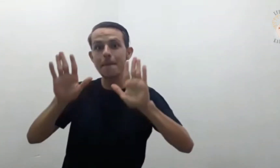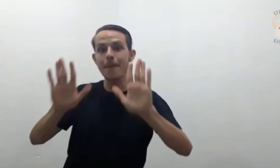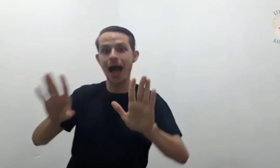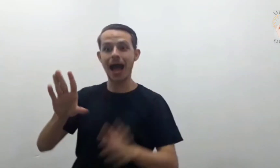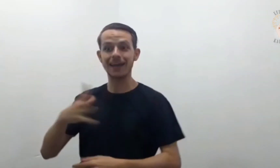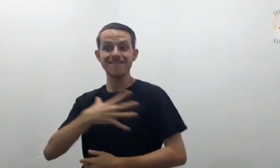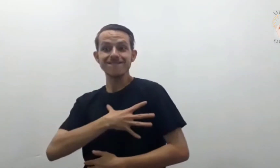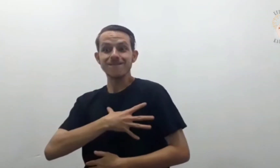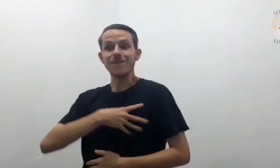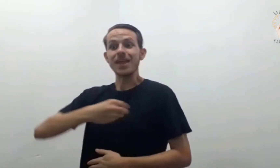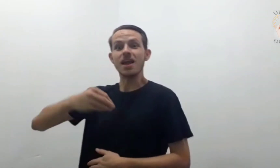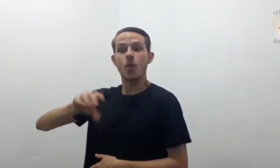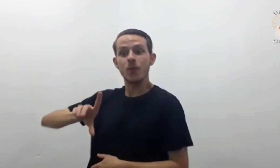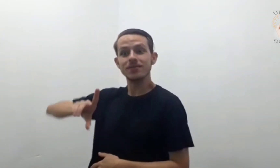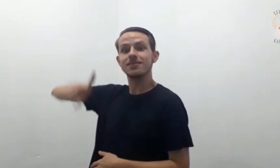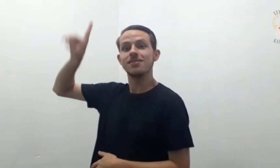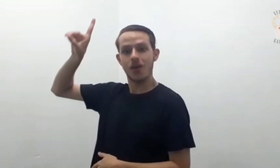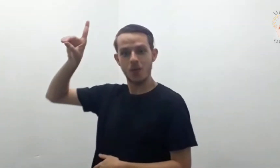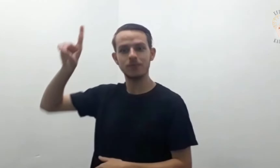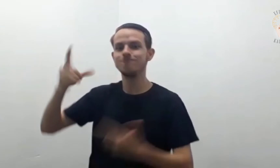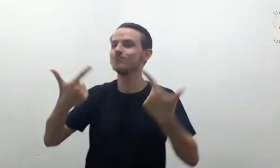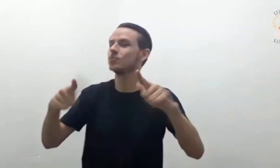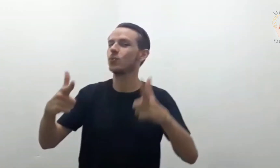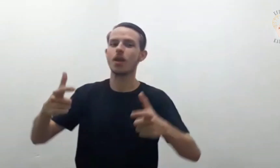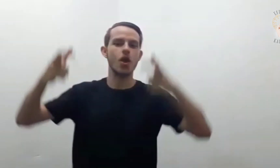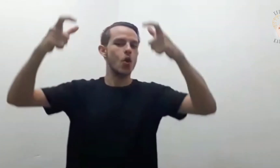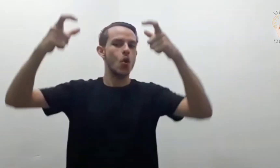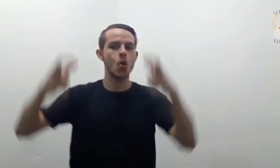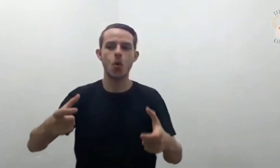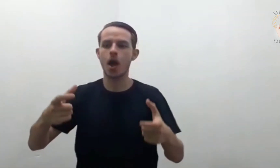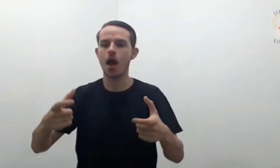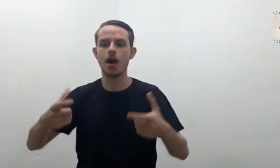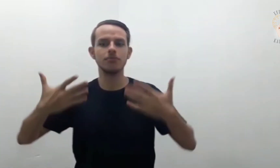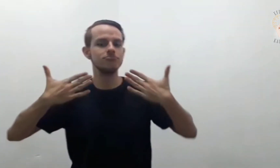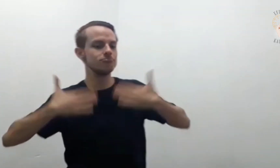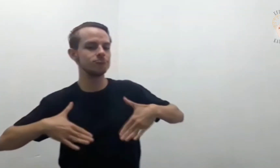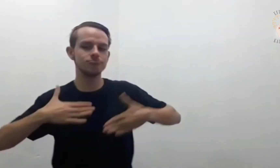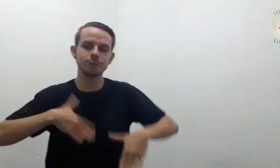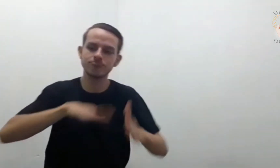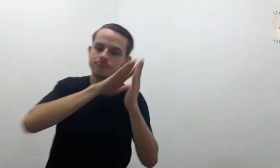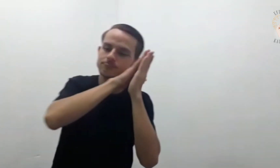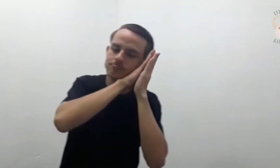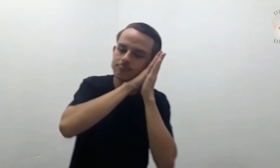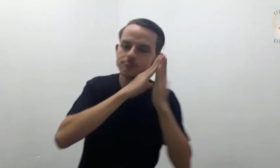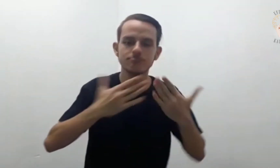Mas o filho do homem não tem onde repousar a cabeça